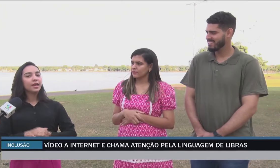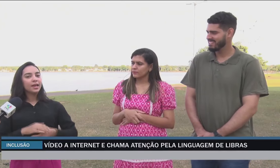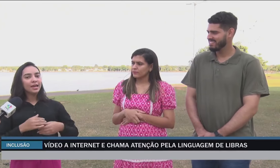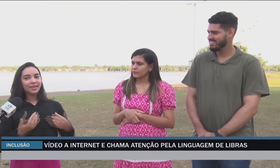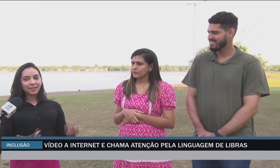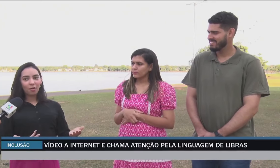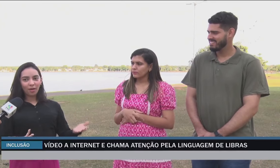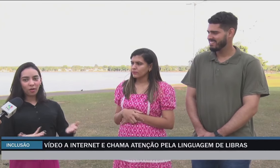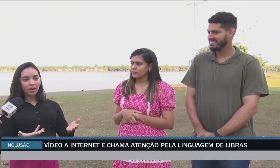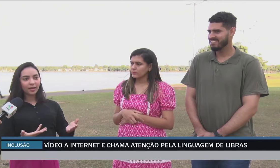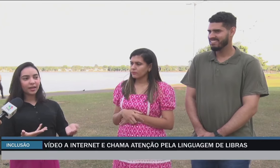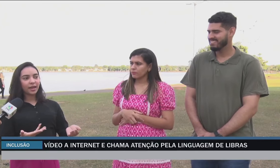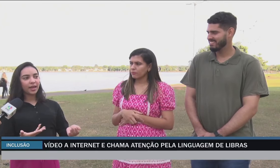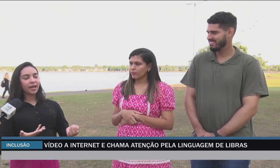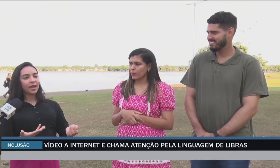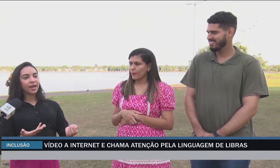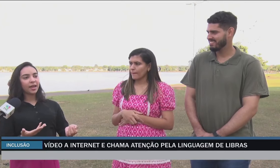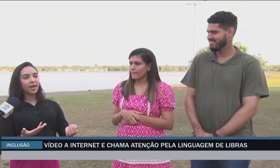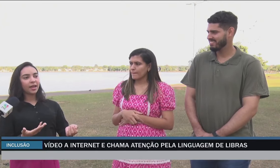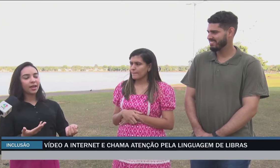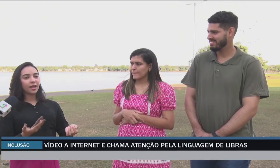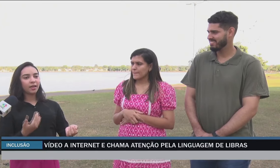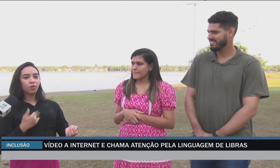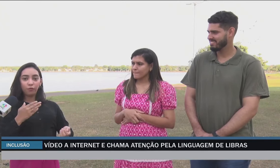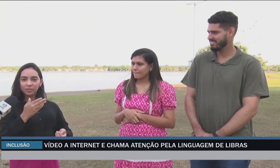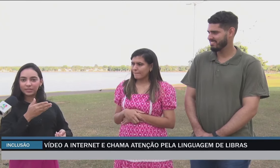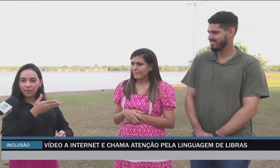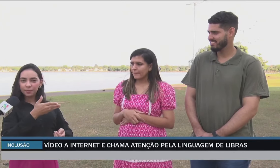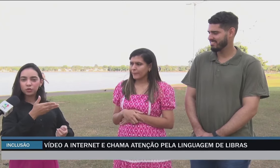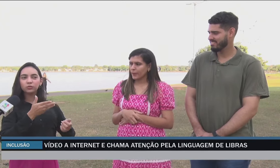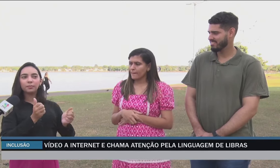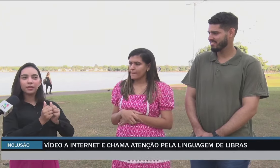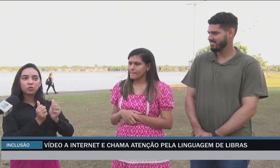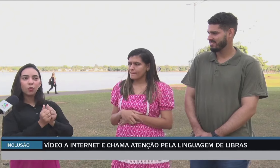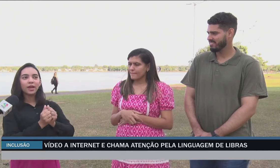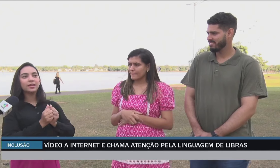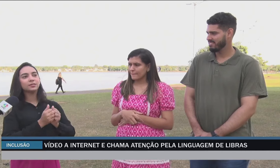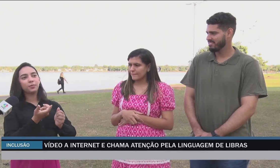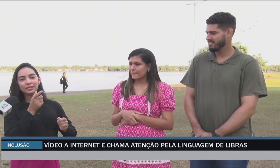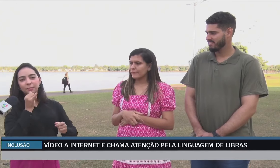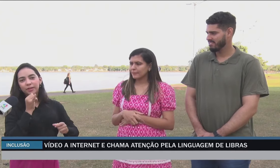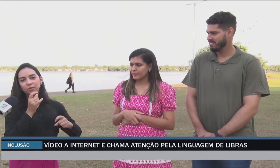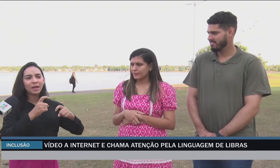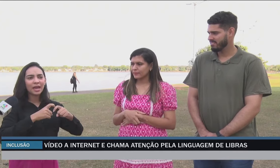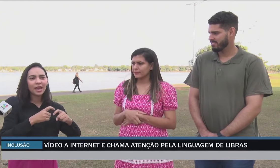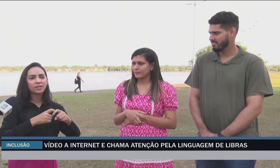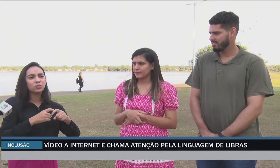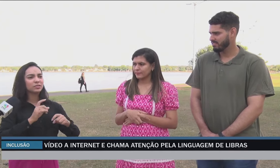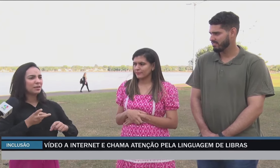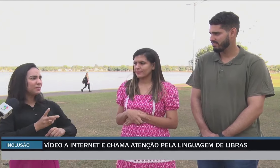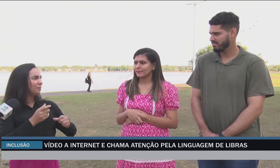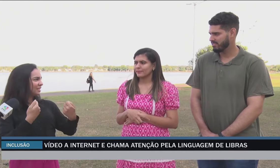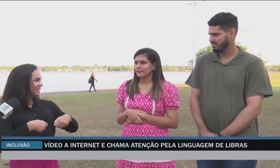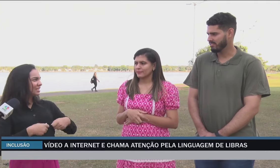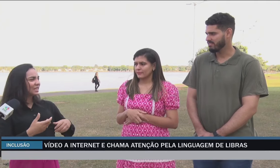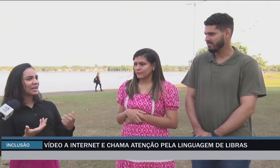Então, agora, né, eu vou sempre juntamente com eles, por exemplo, no médico, sempre que precisa, né?